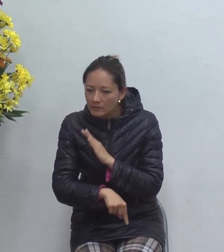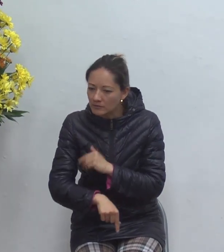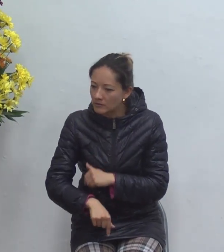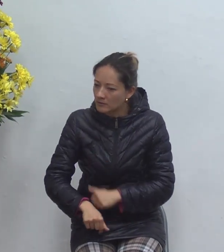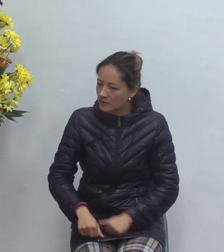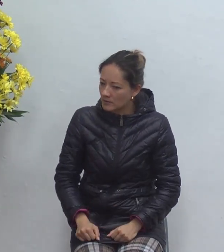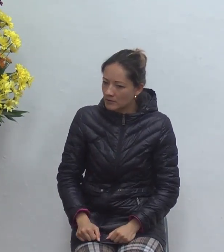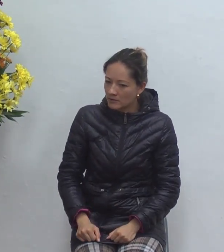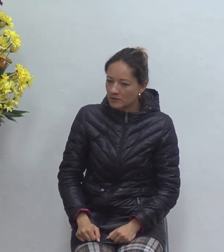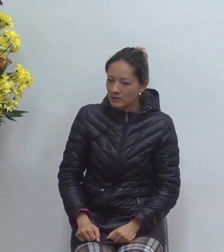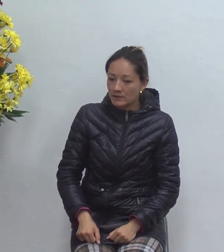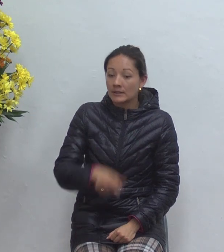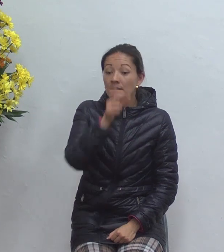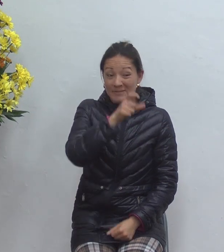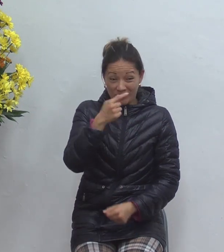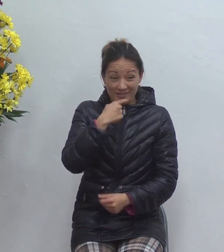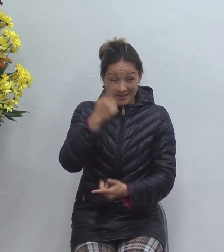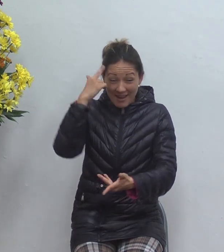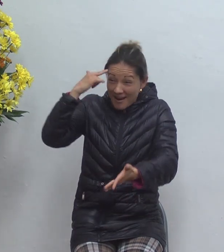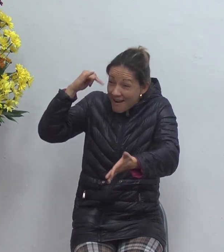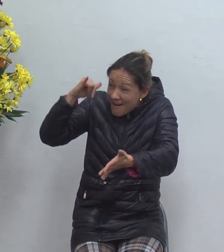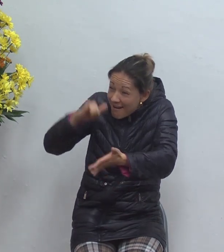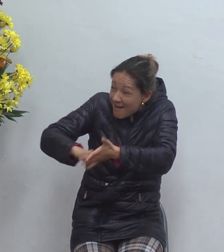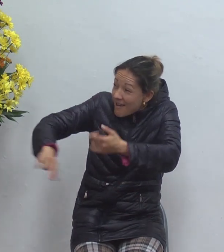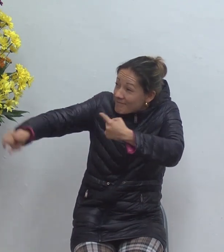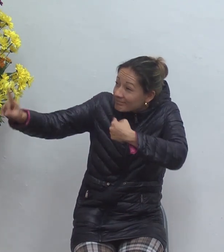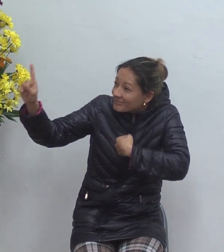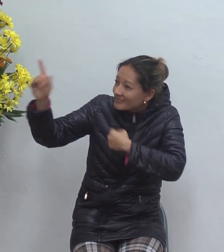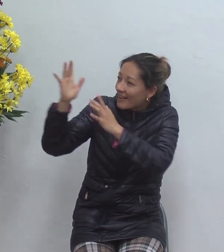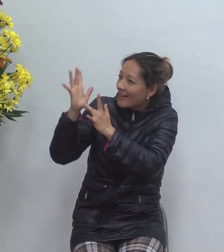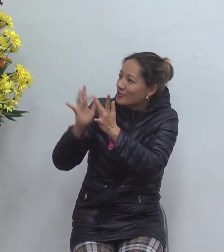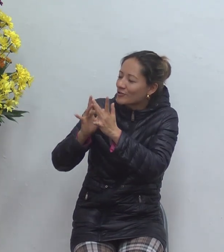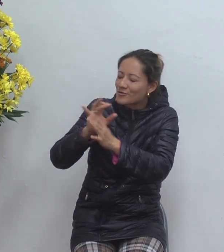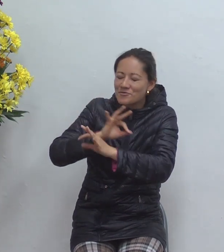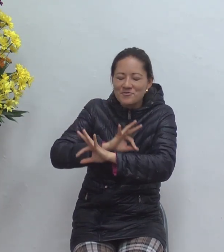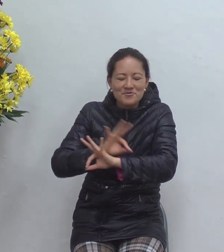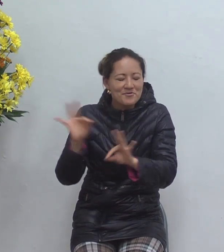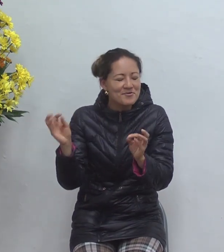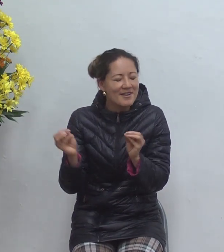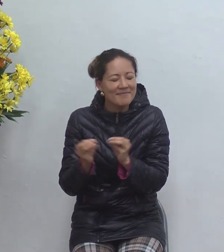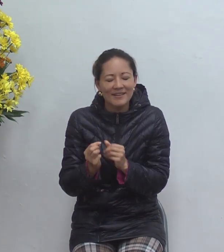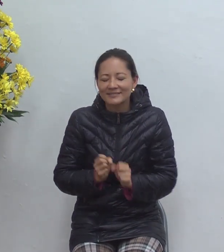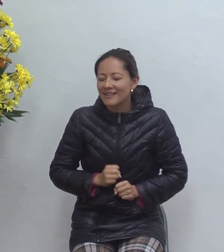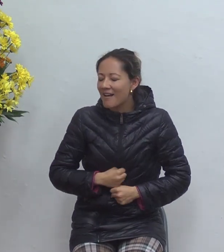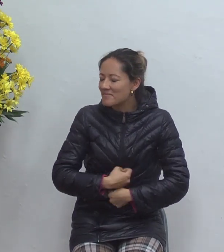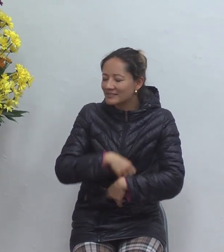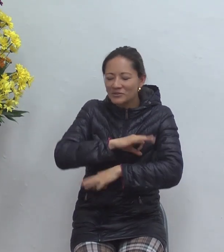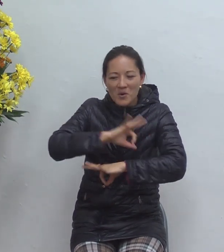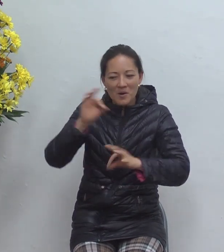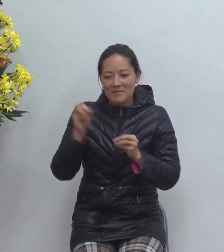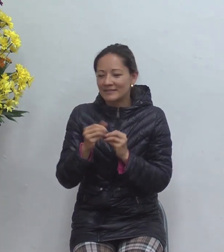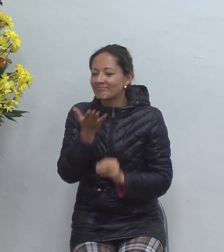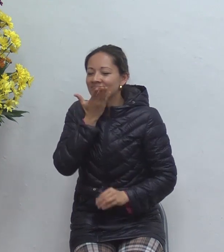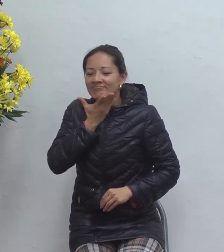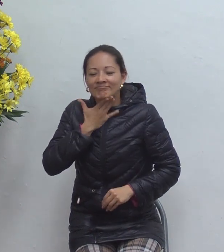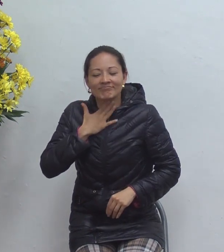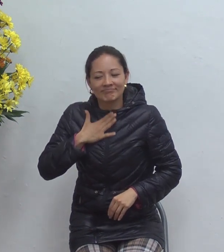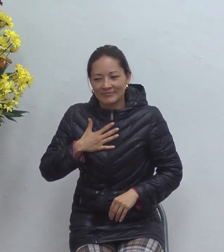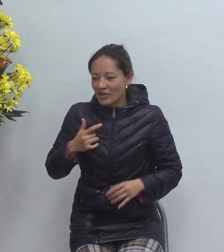el que en mí cree no tendrá sed jamás el que en mí cree no tendrá hambre nunca más sino que yo